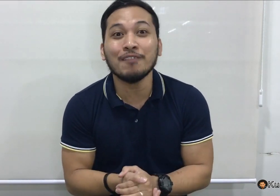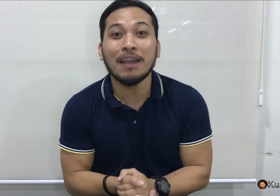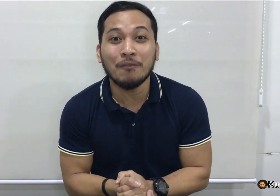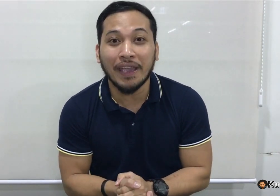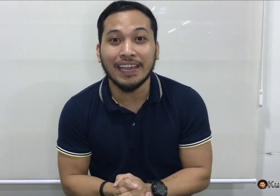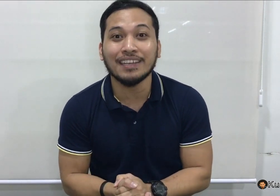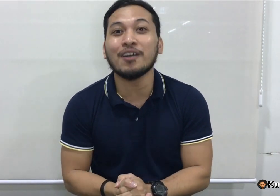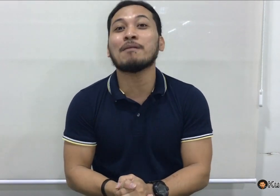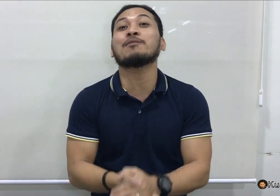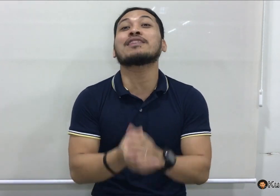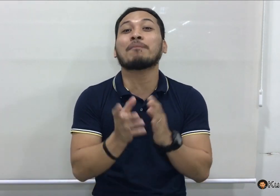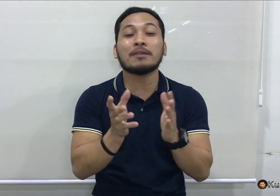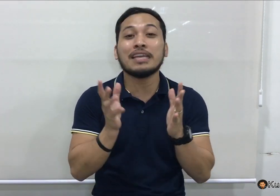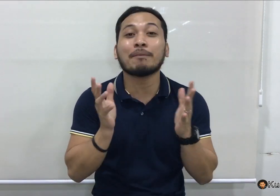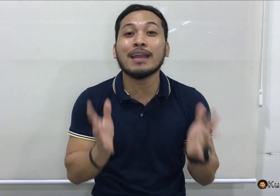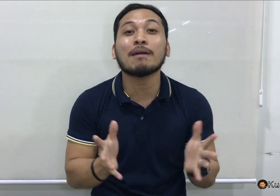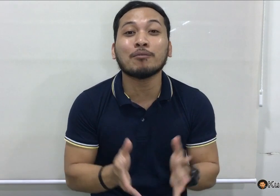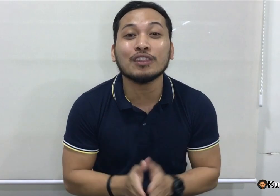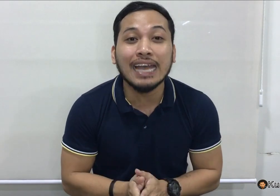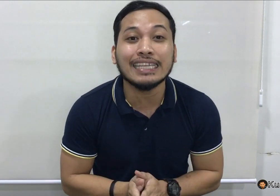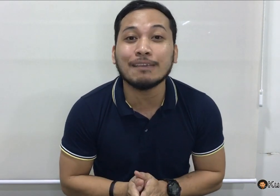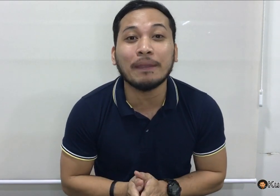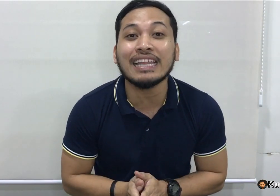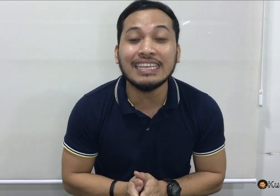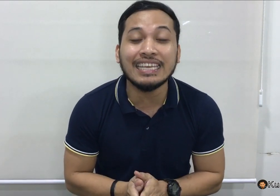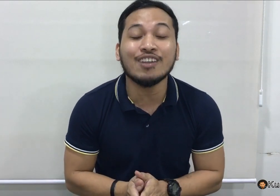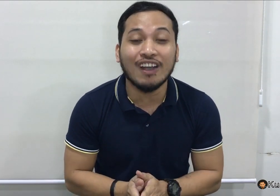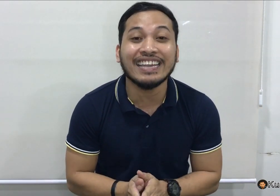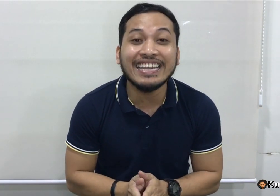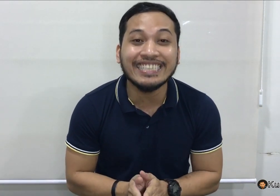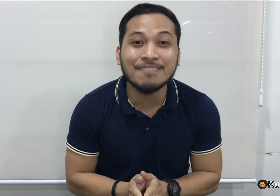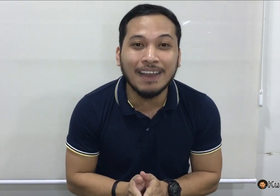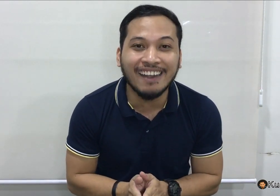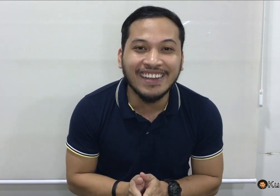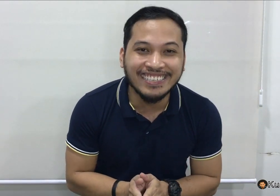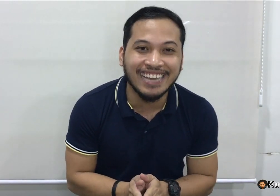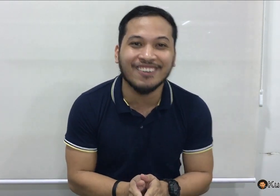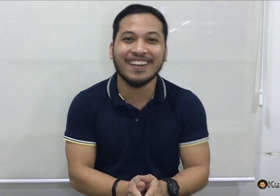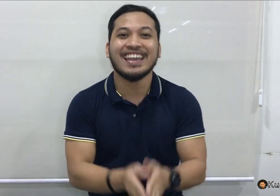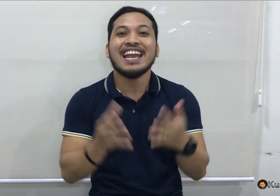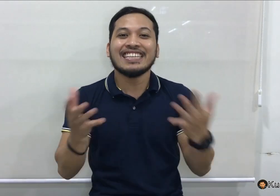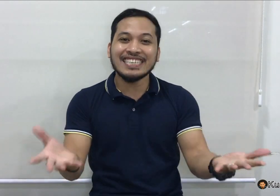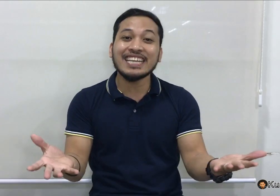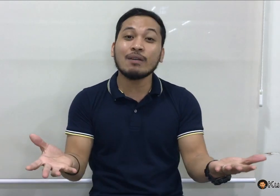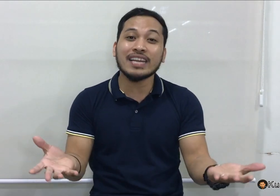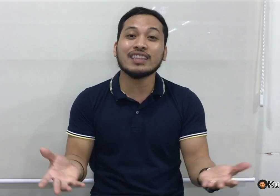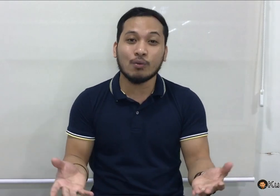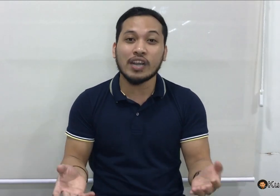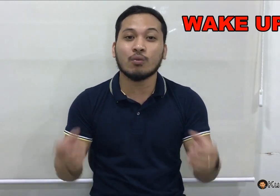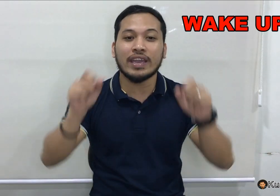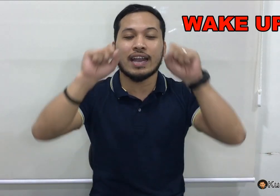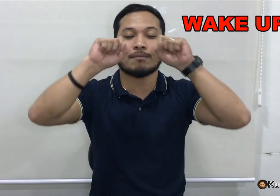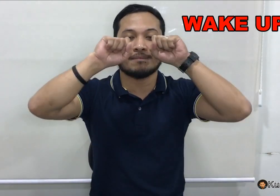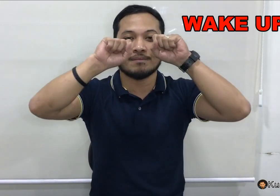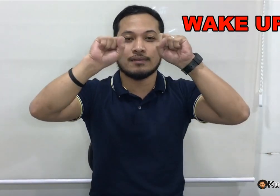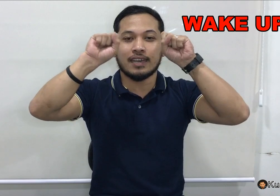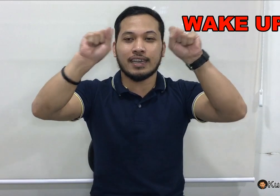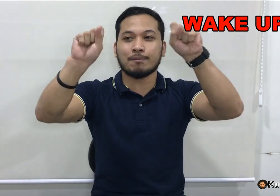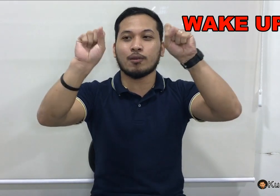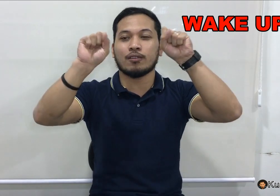on my way. Naku, papunta. Hindi pa yan papunta. Hindi pa yan naliligo. Kagigising pa lamang yan. Okay. Please, I'll sign the word, wake up. Ayan po.